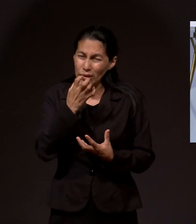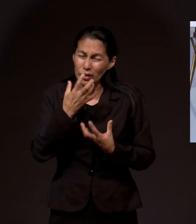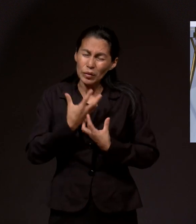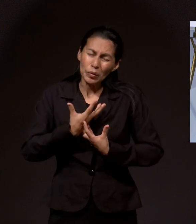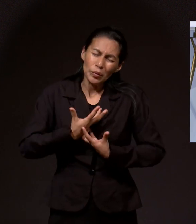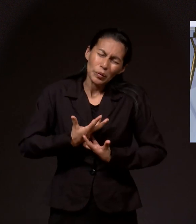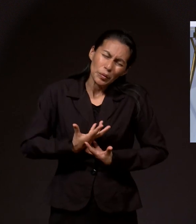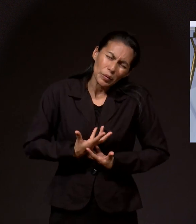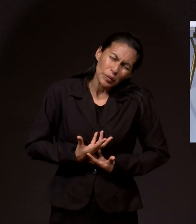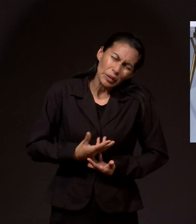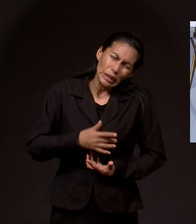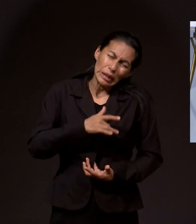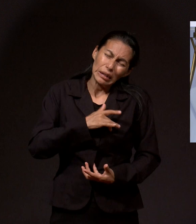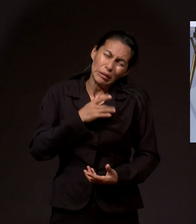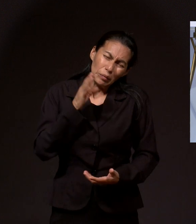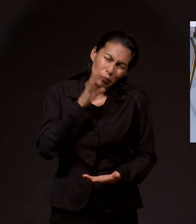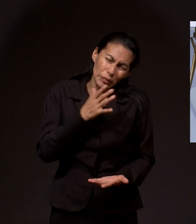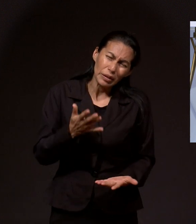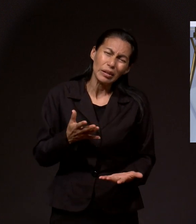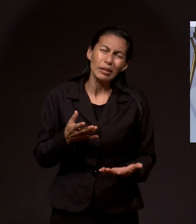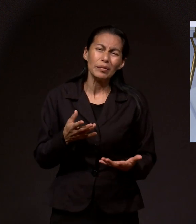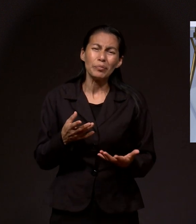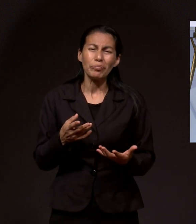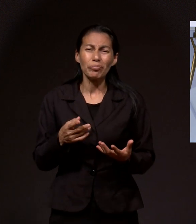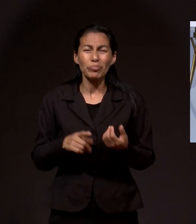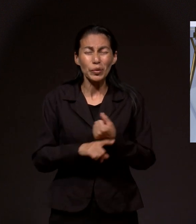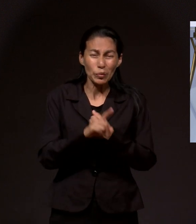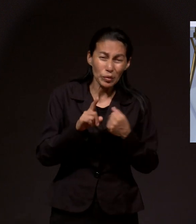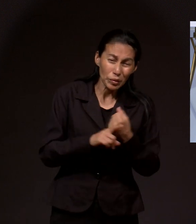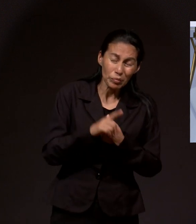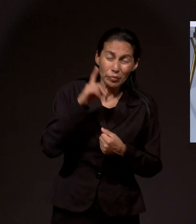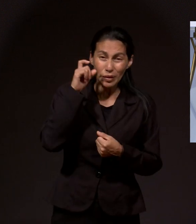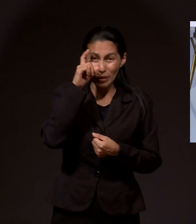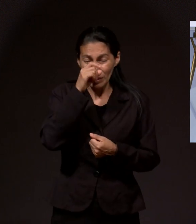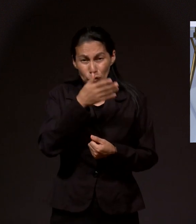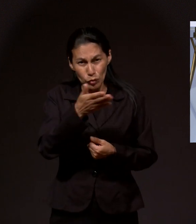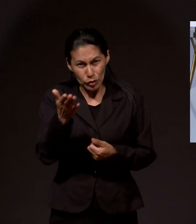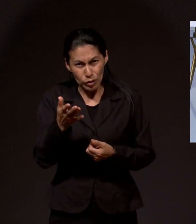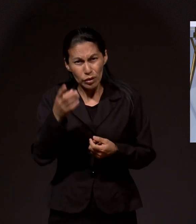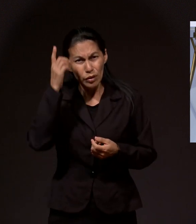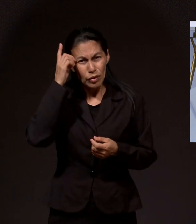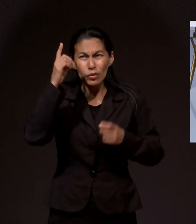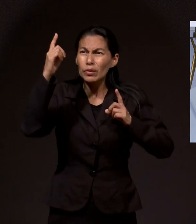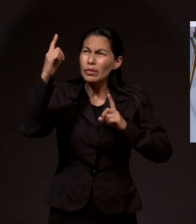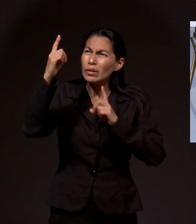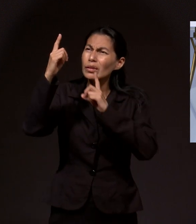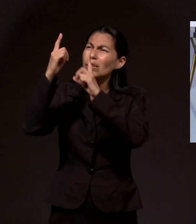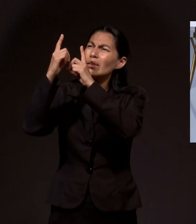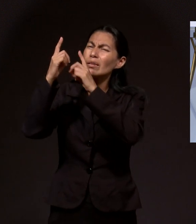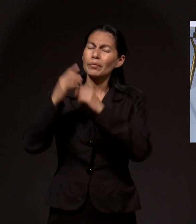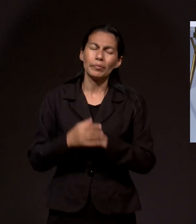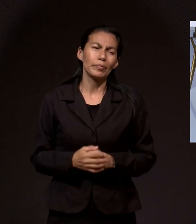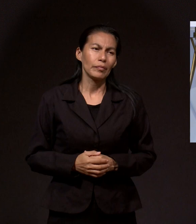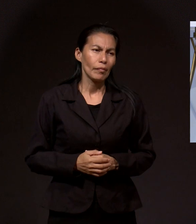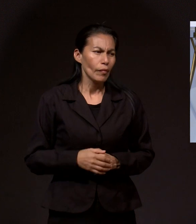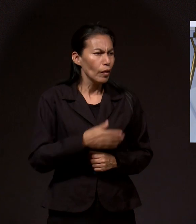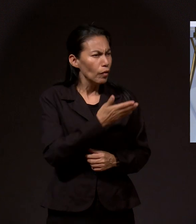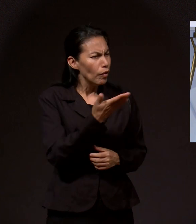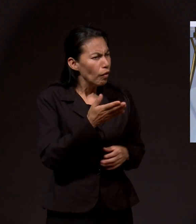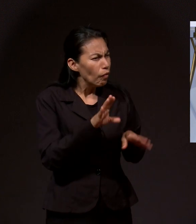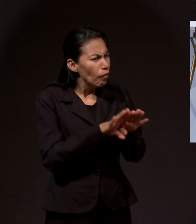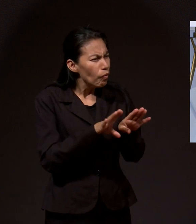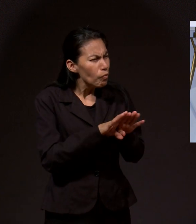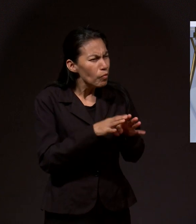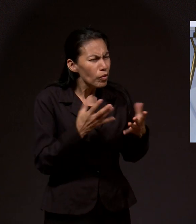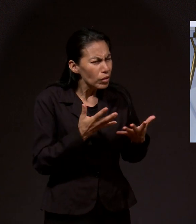una oración. Así es. ¿Y cómo se hace la oración? Te, digamos, te apartas. Si es